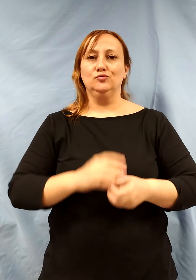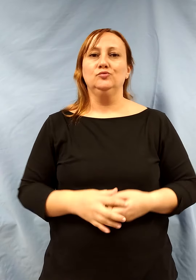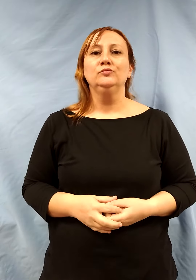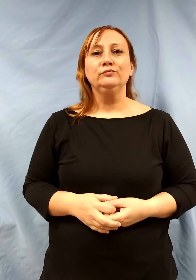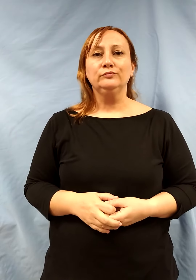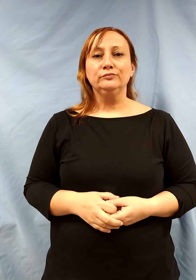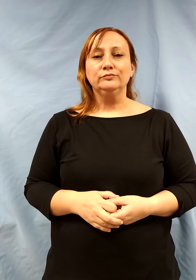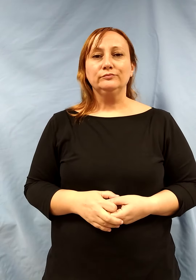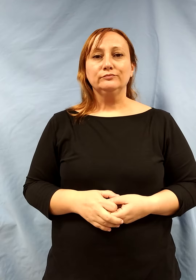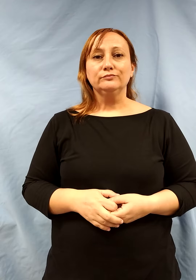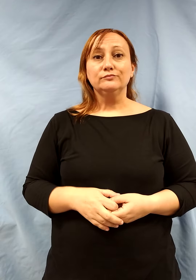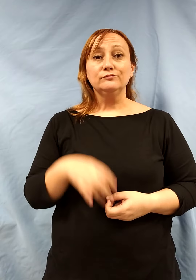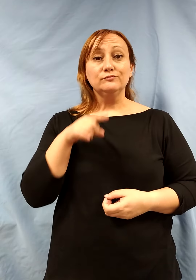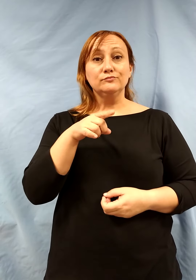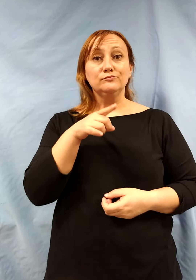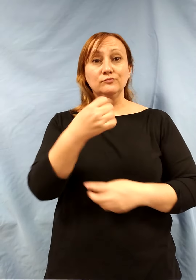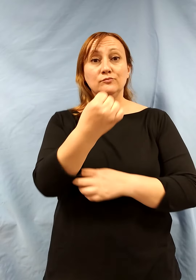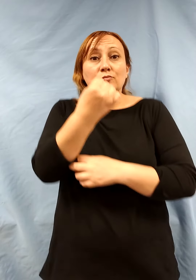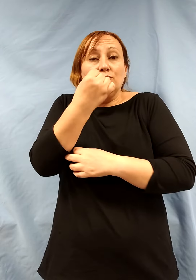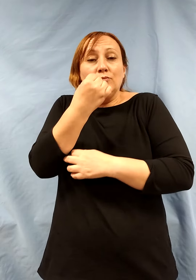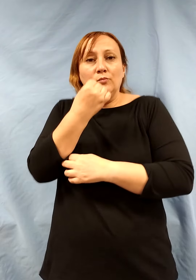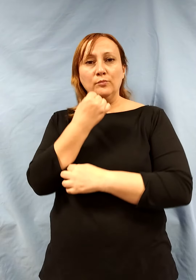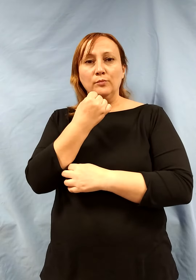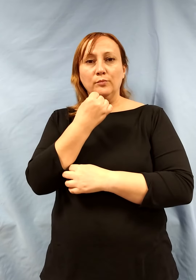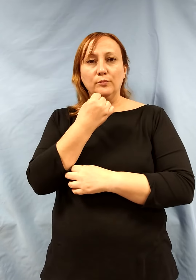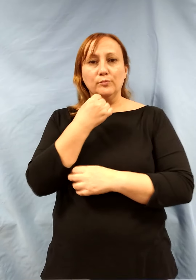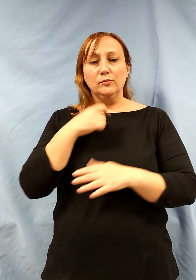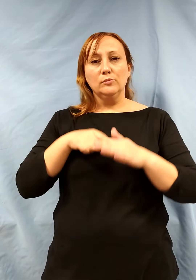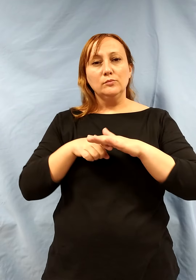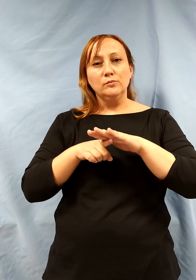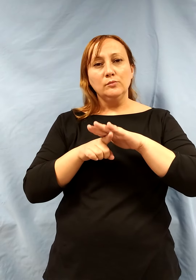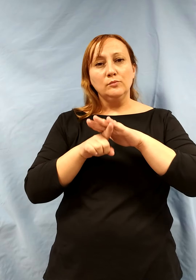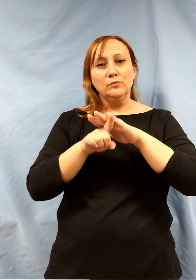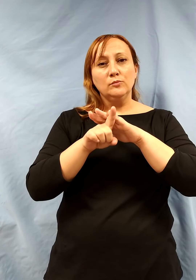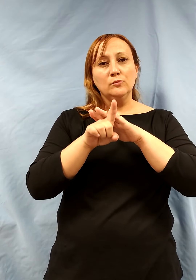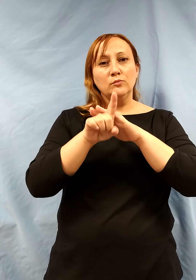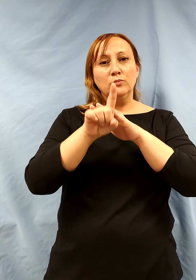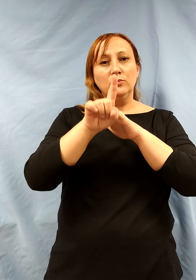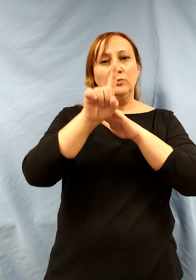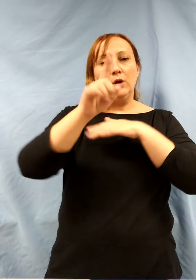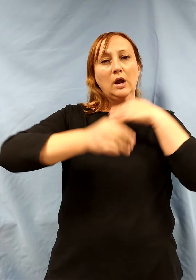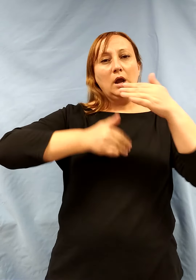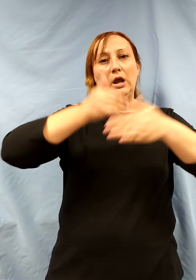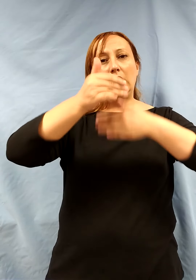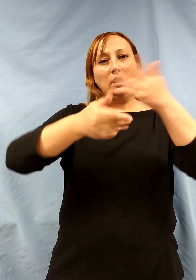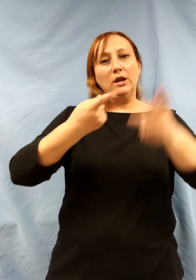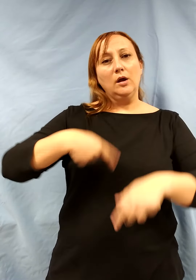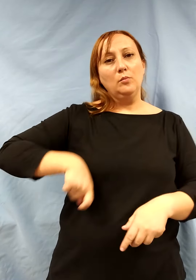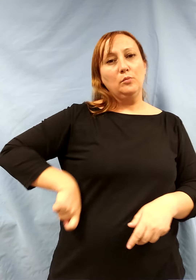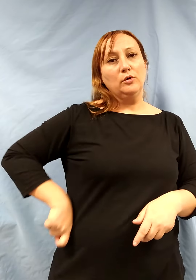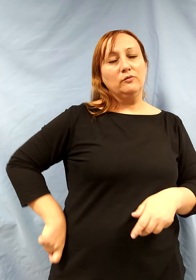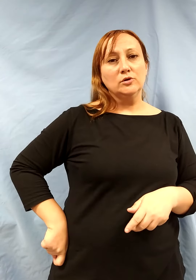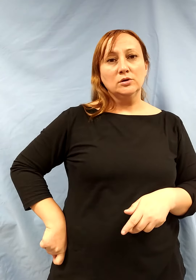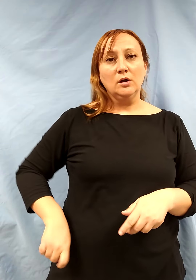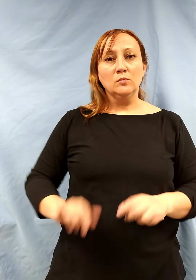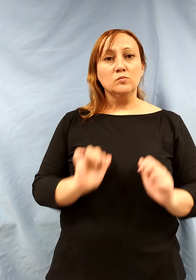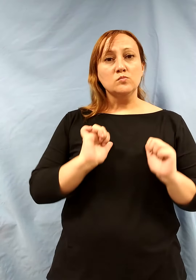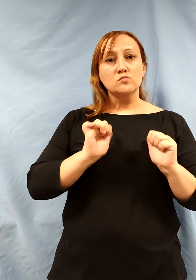Esto le ayudó a desarrollar una carrera profesional que empezó con una tienda de